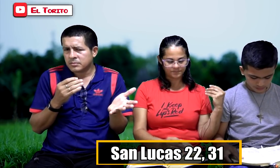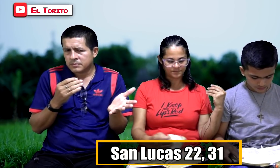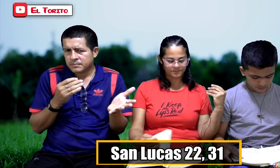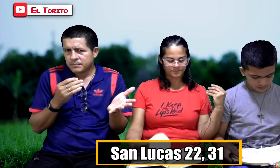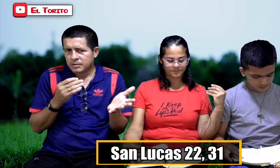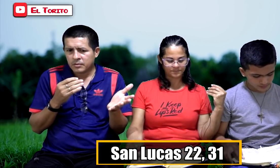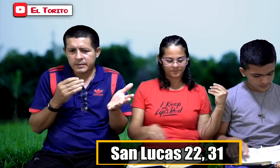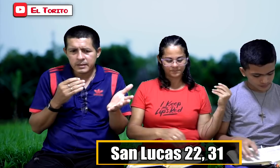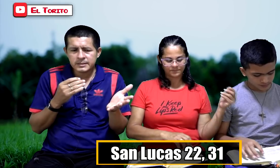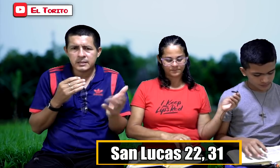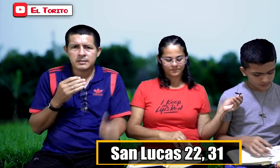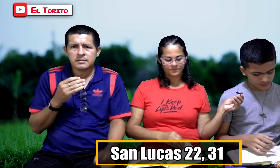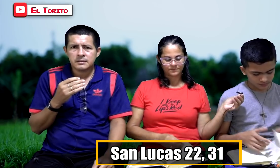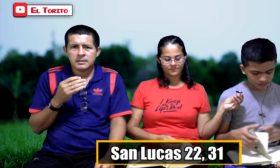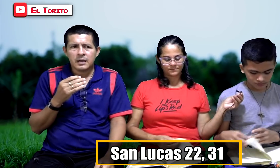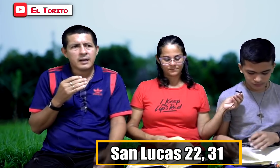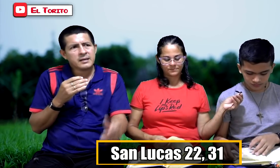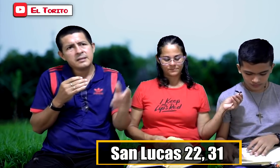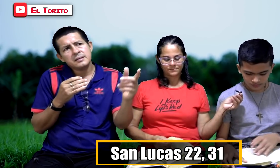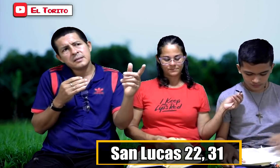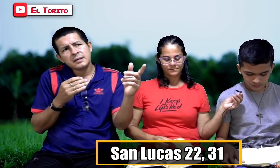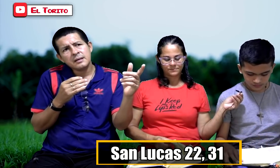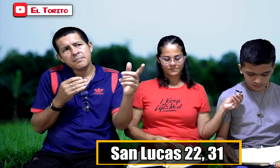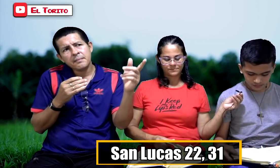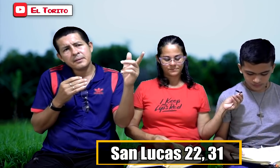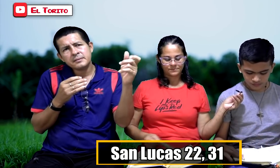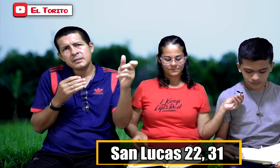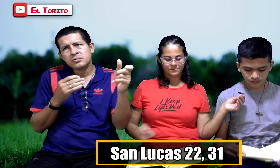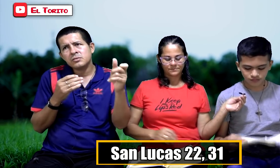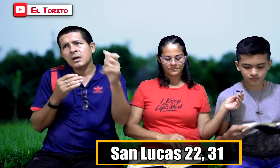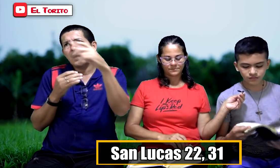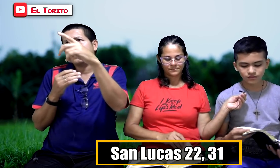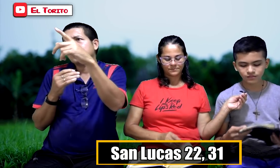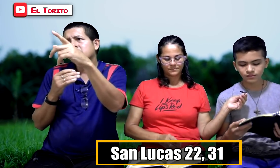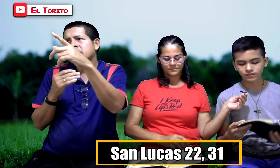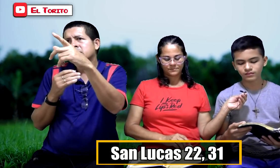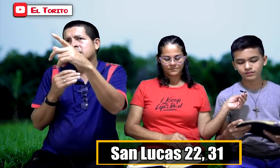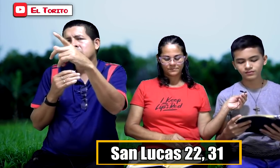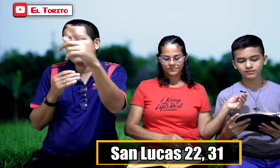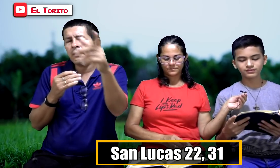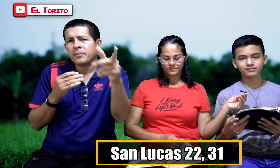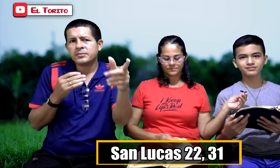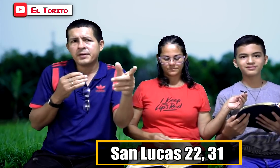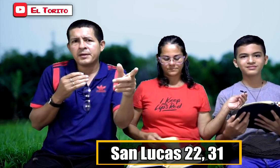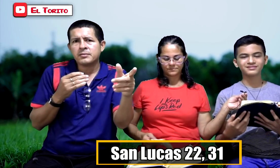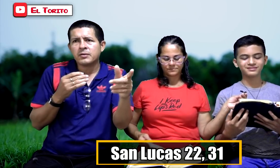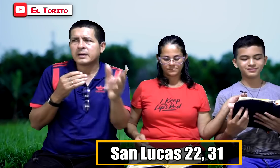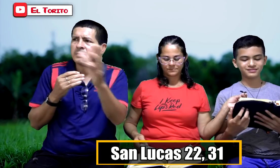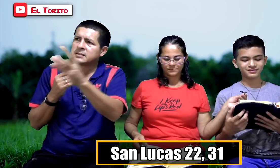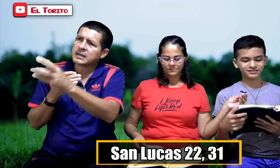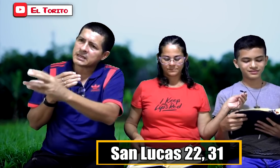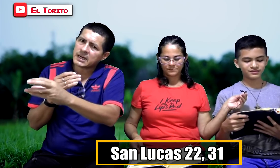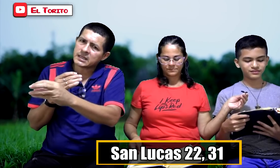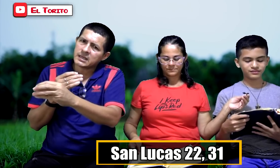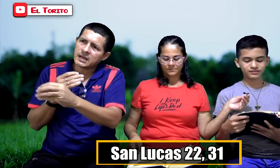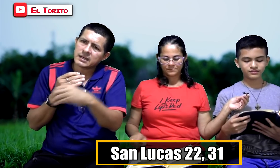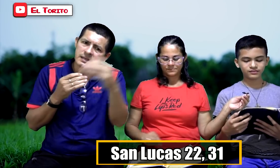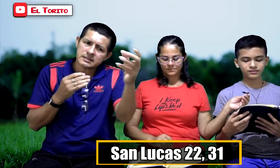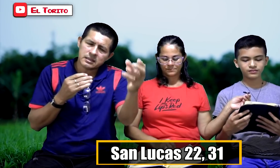obedecer? Aquel dice que el Papa es esto. Aquel dice que el Obispo es esto. Aquel dice que el Cardenal. Aquel que el